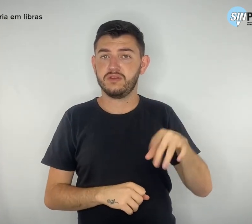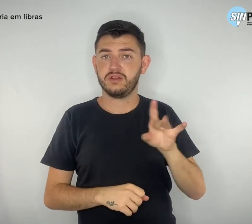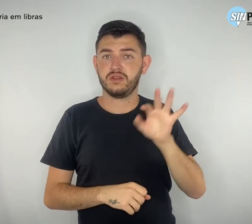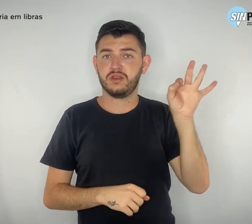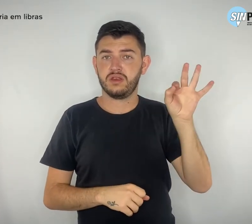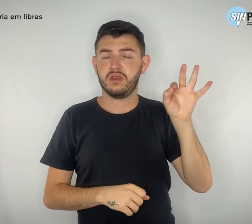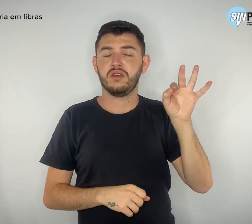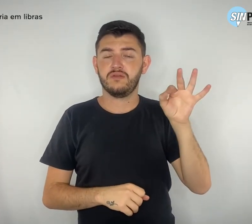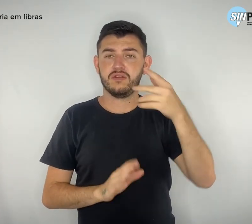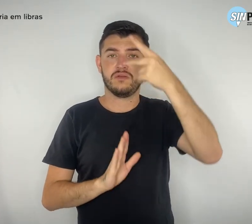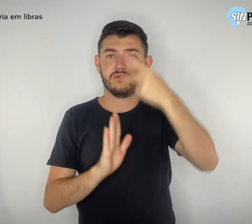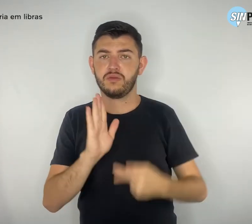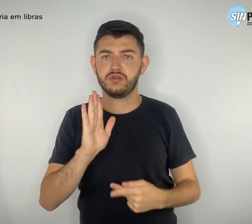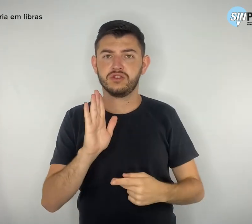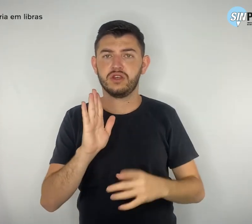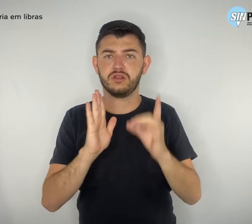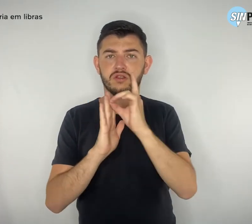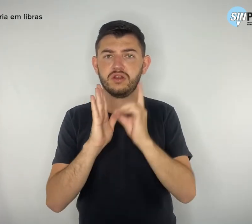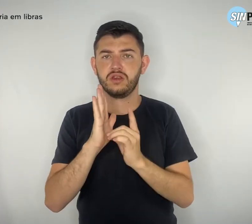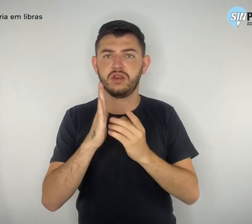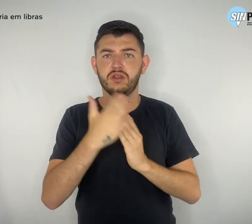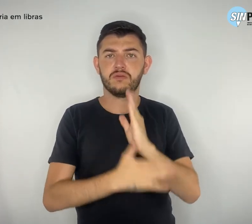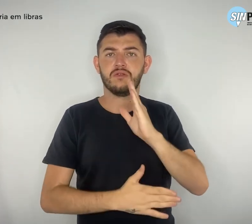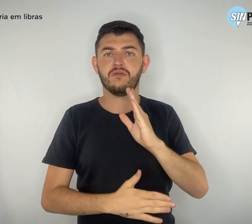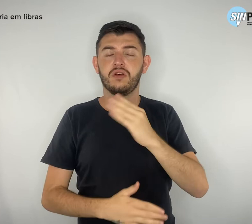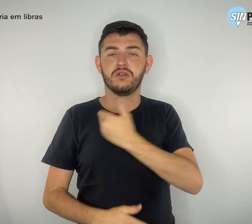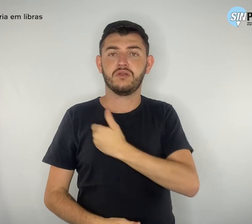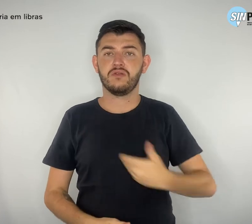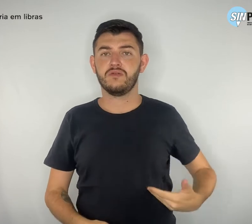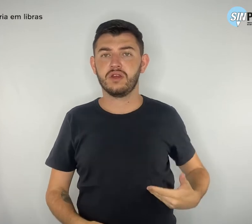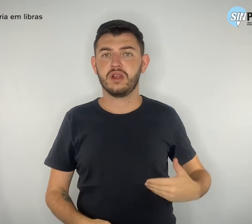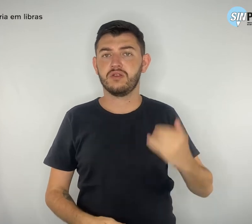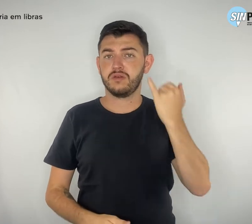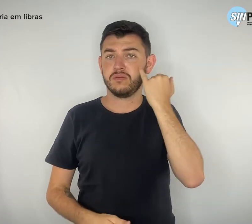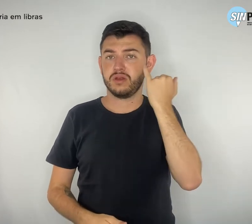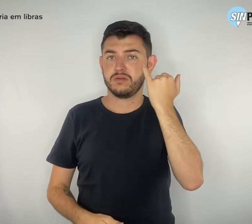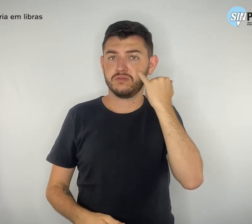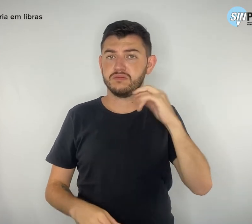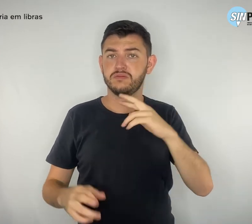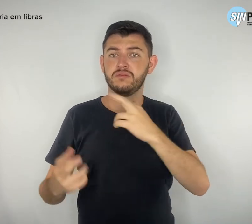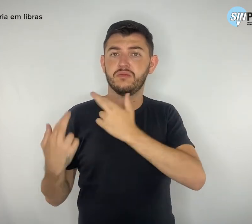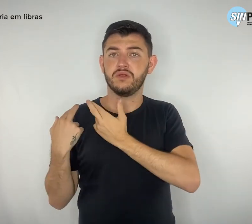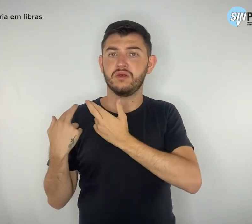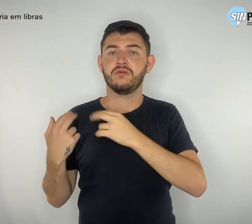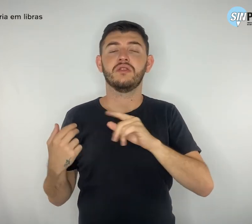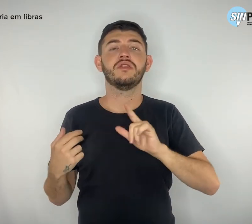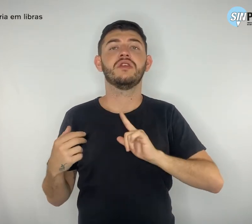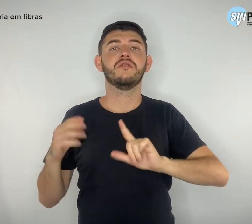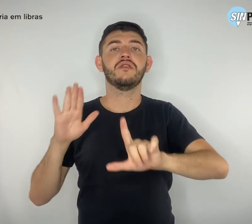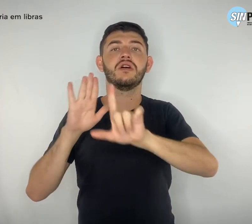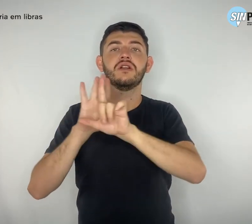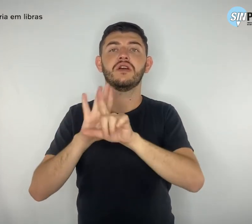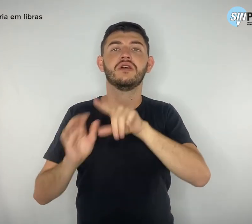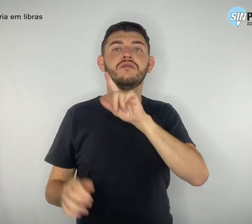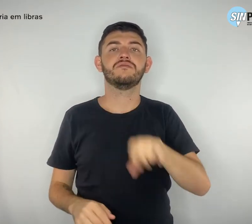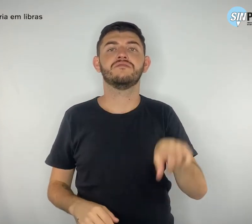decreto pelo governador Ibanez Rocha teve revogada sua legalidade a partir de nota